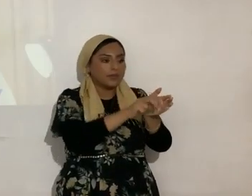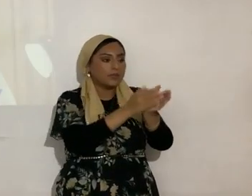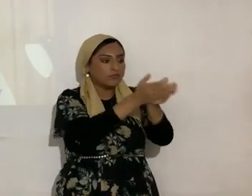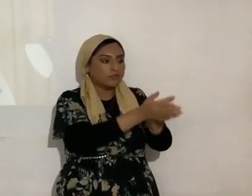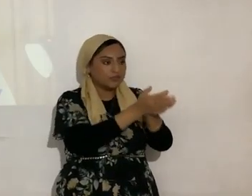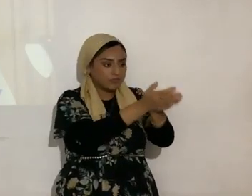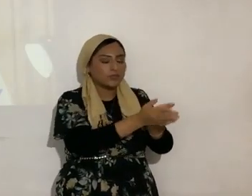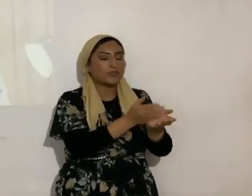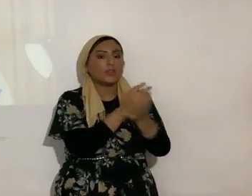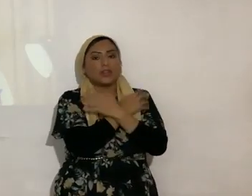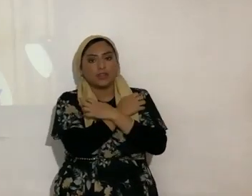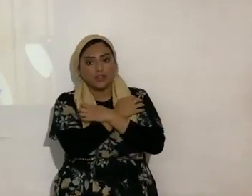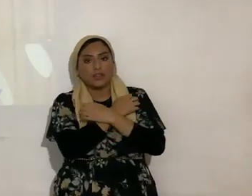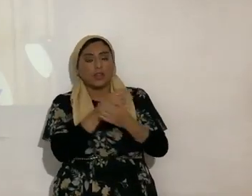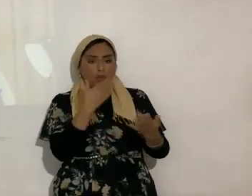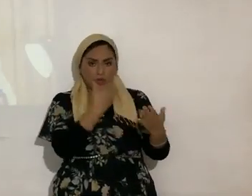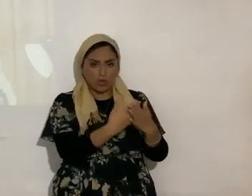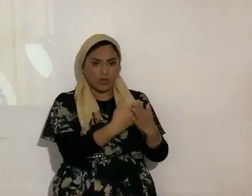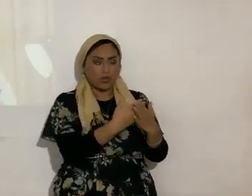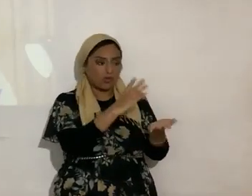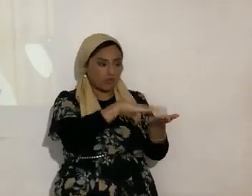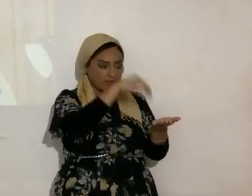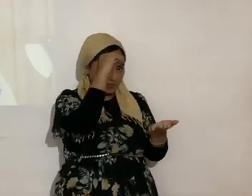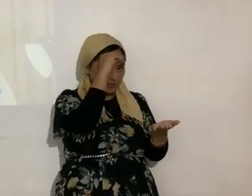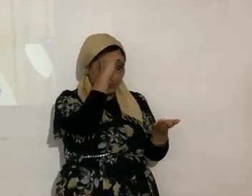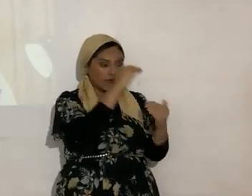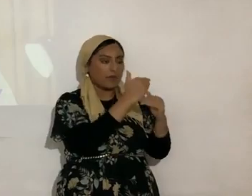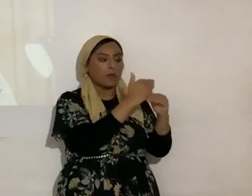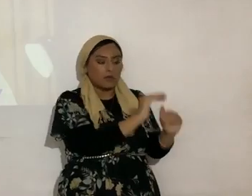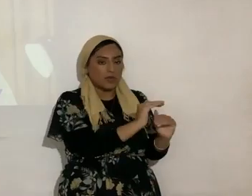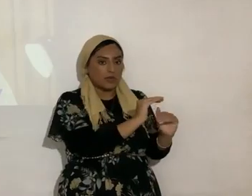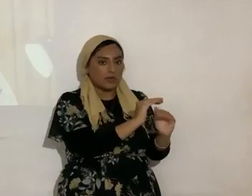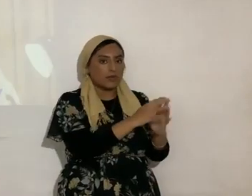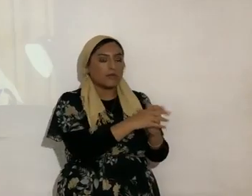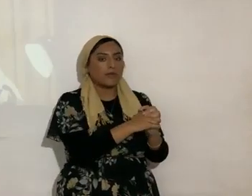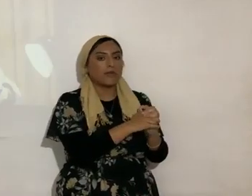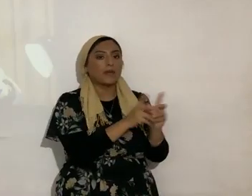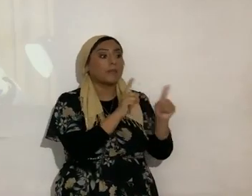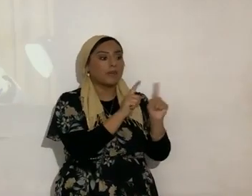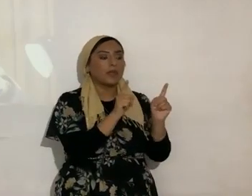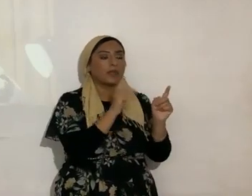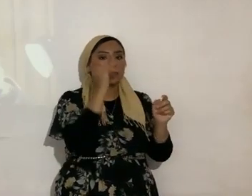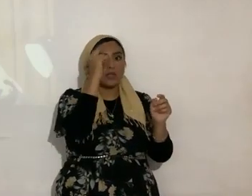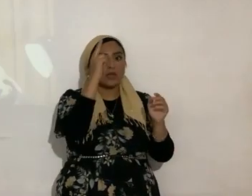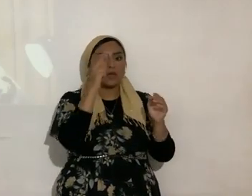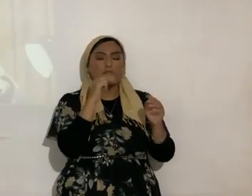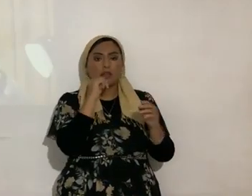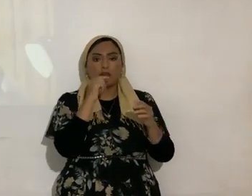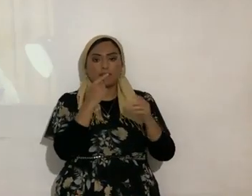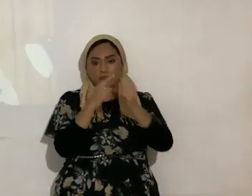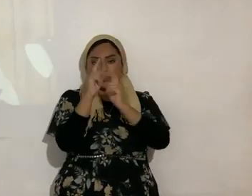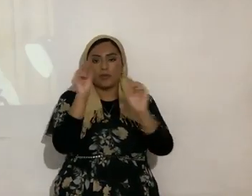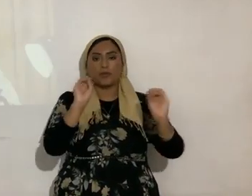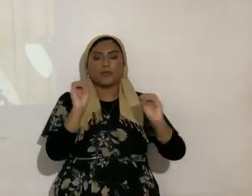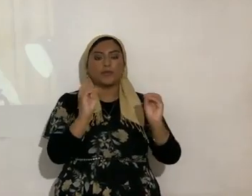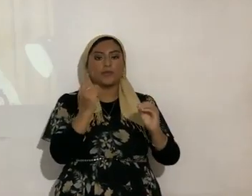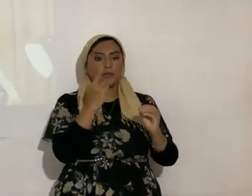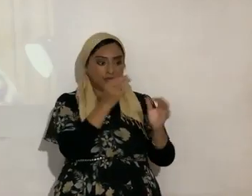animalitos y eso está bien hay que saberlo sí no no estoy burlando sino que eso es básico no